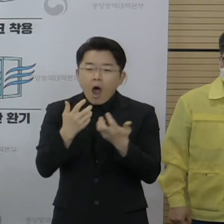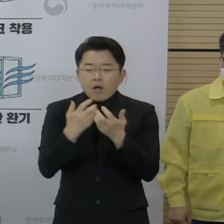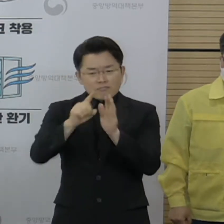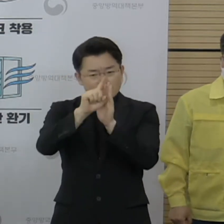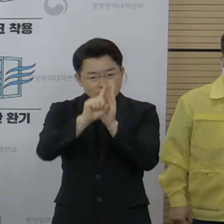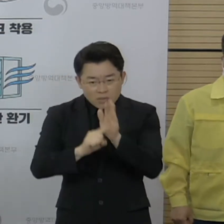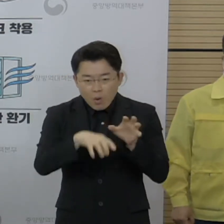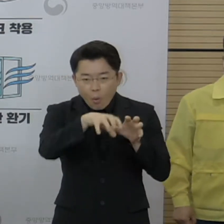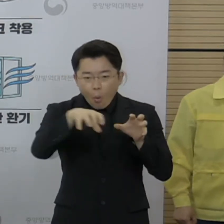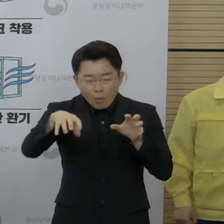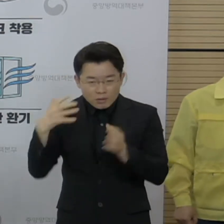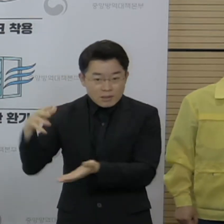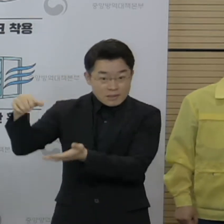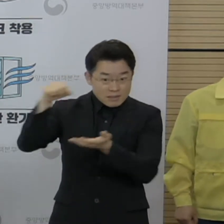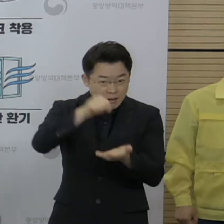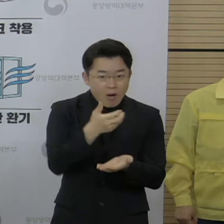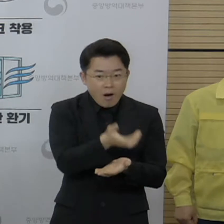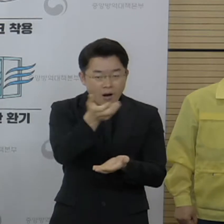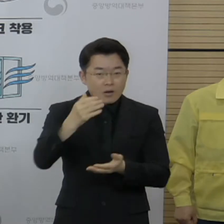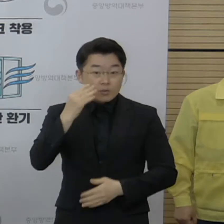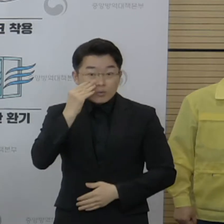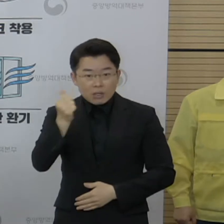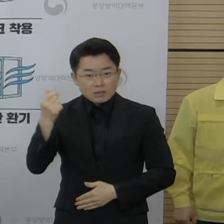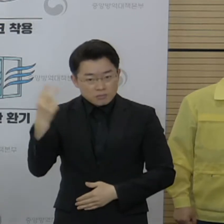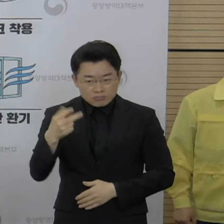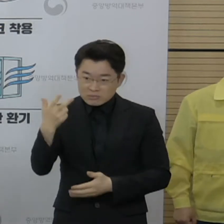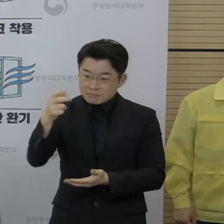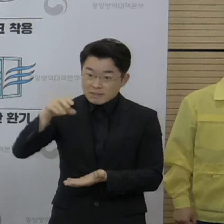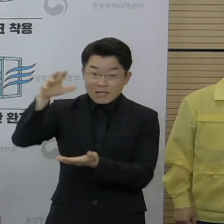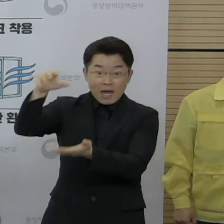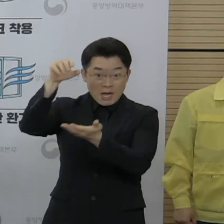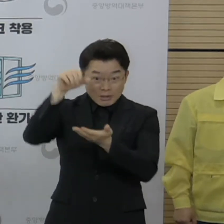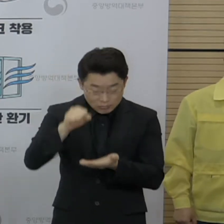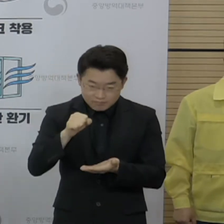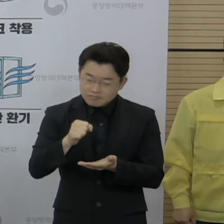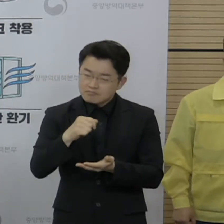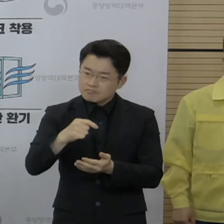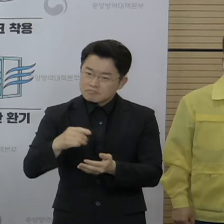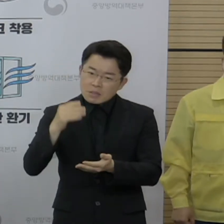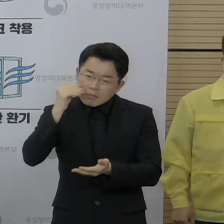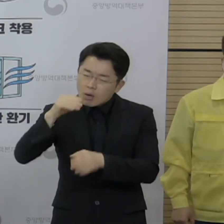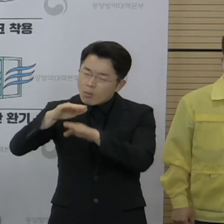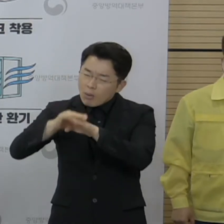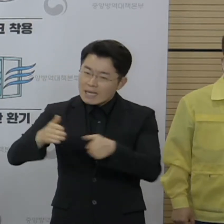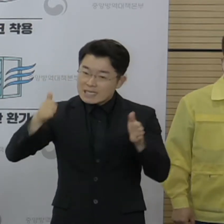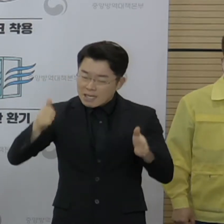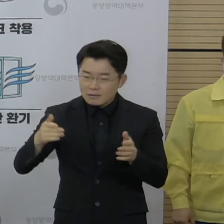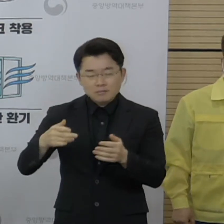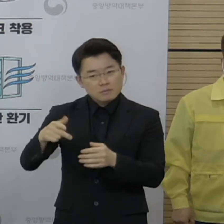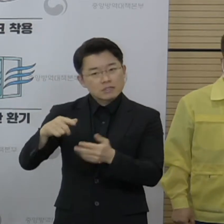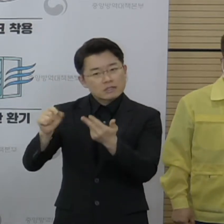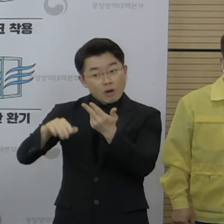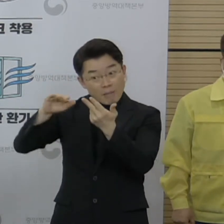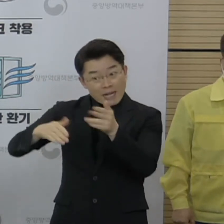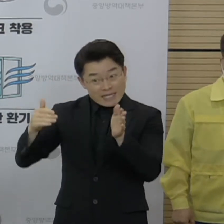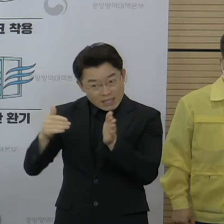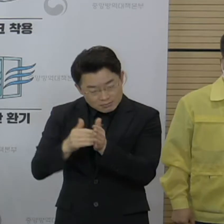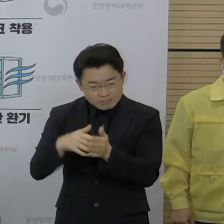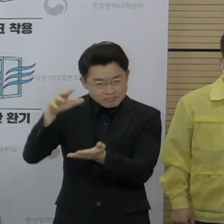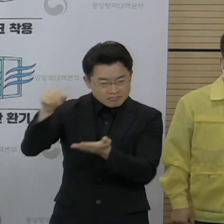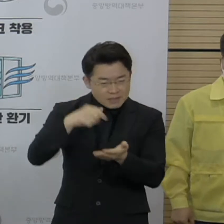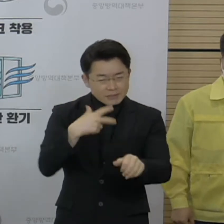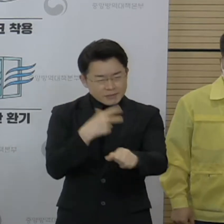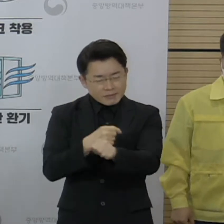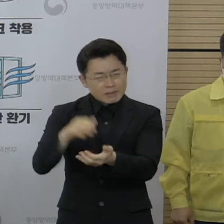유효기간 내에 70만 회분을 충분히 접종할 수 있는 기반을 갖추고 있습니다. 또한 예방접종